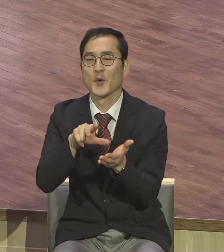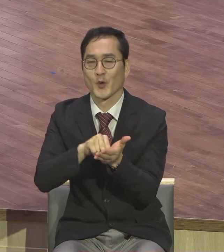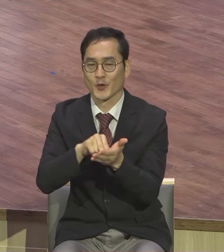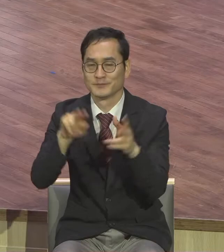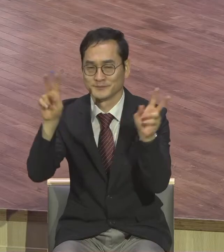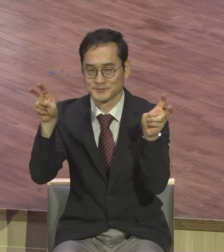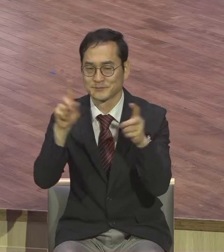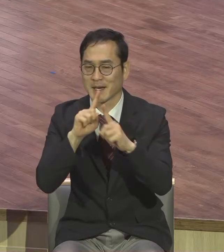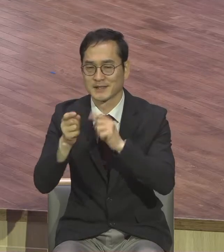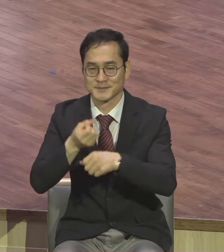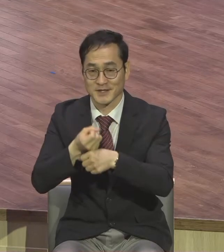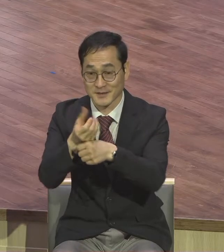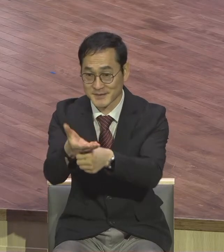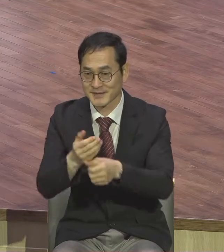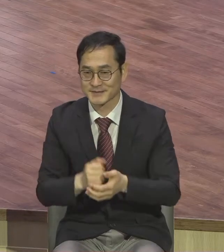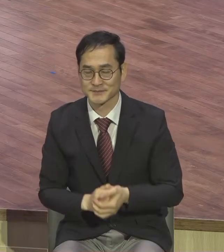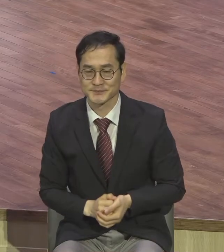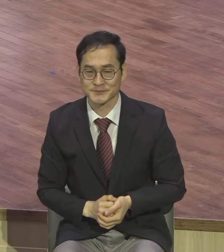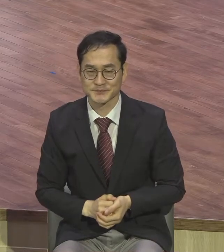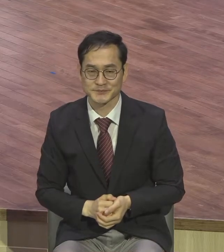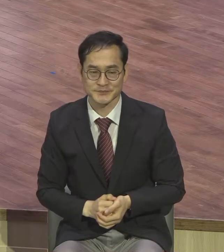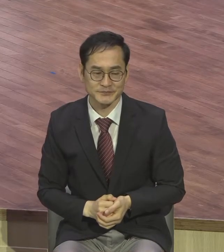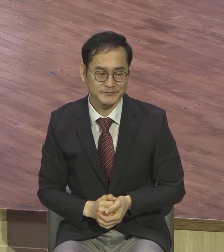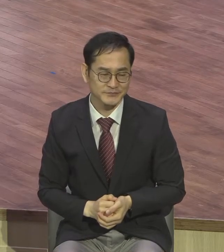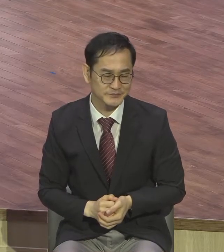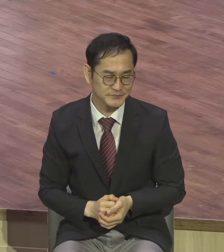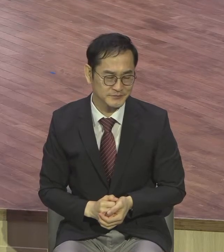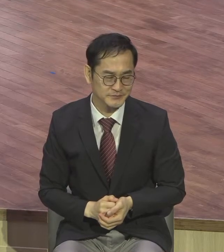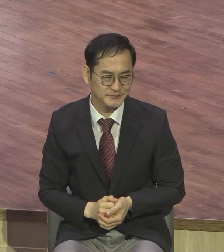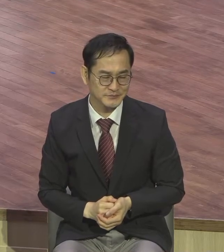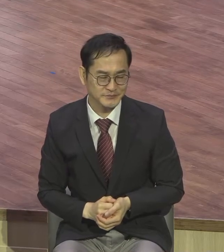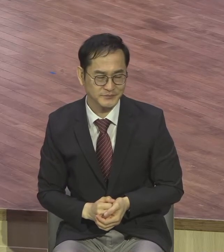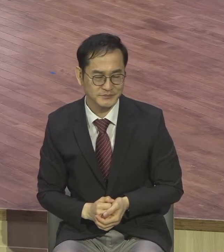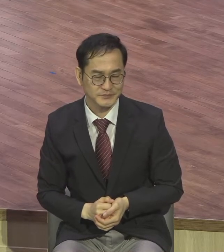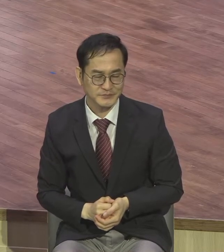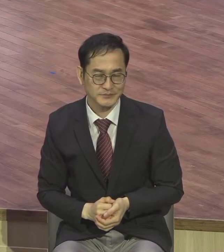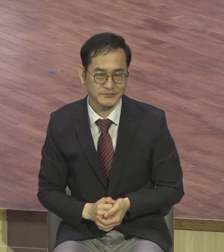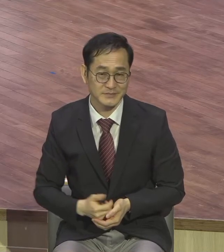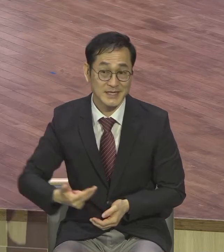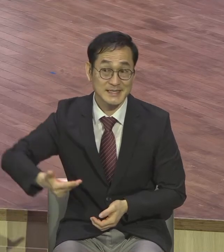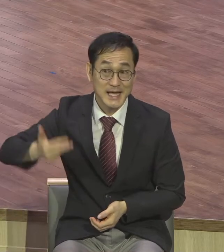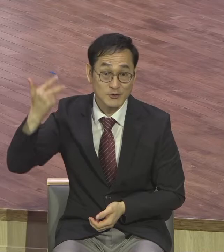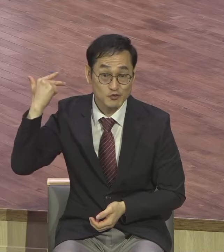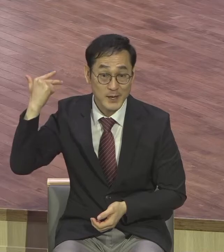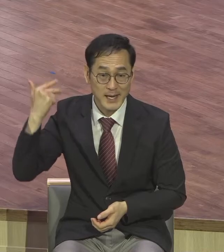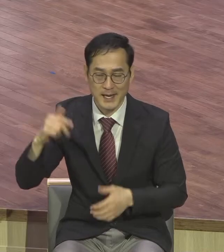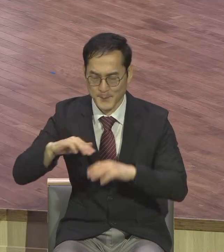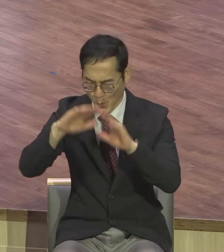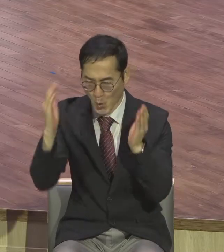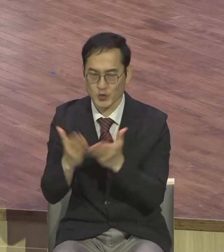지난 한 주간 모든 것을 감사로 편집하는 주간이었습니까?